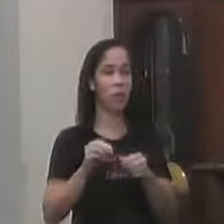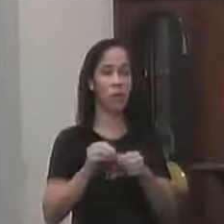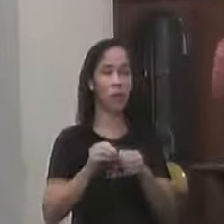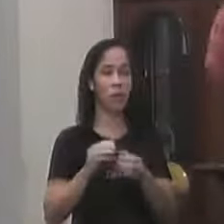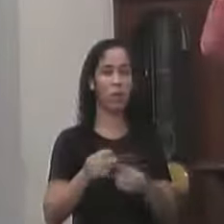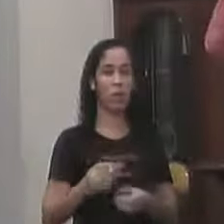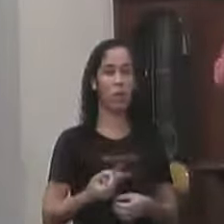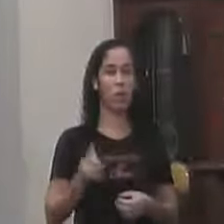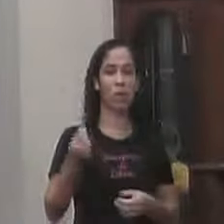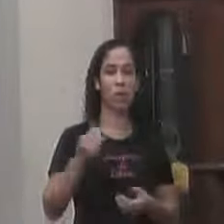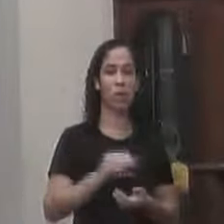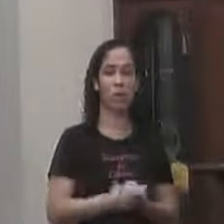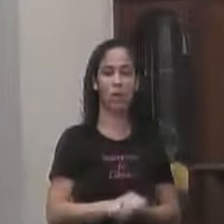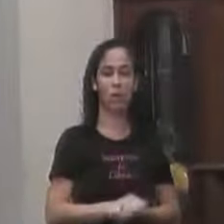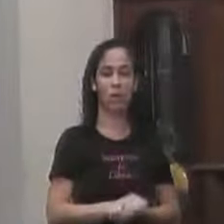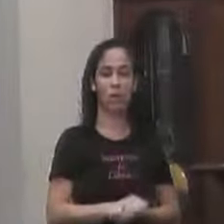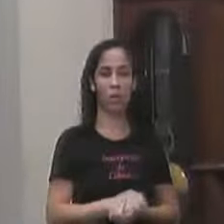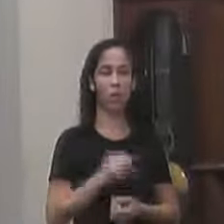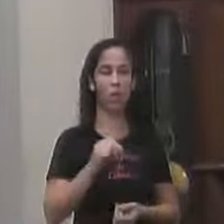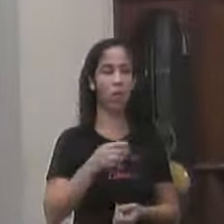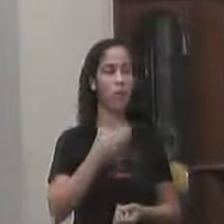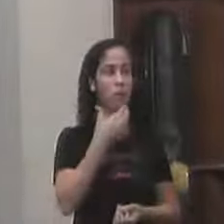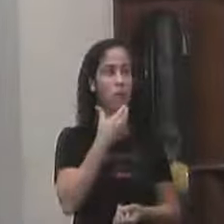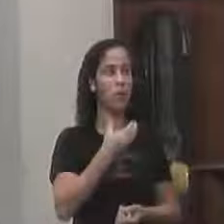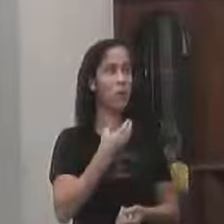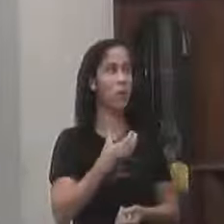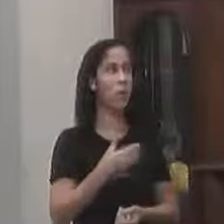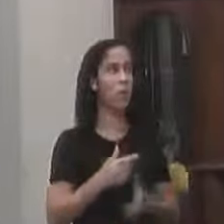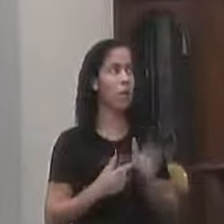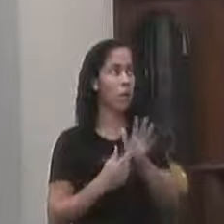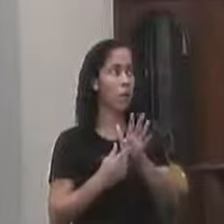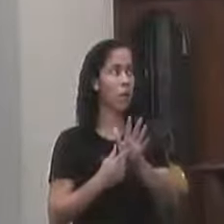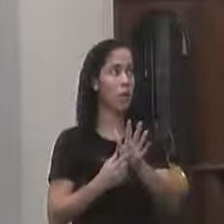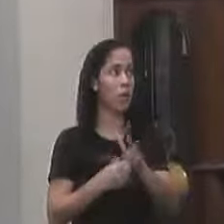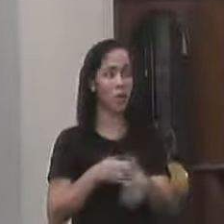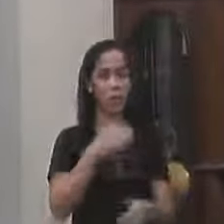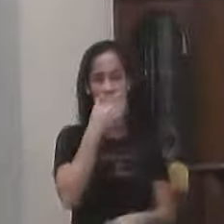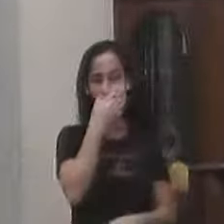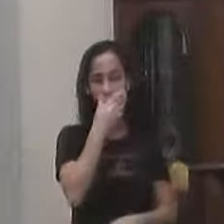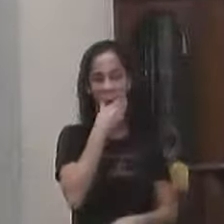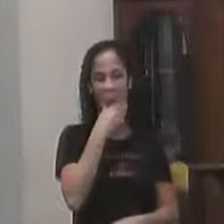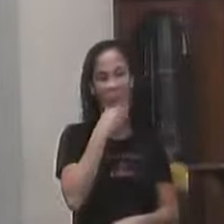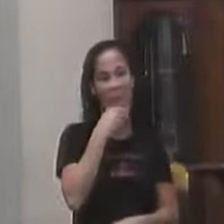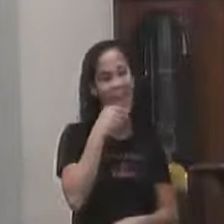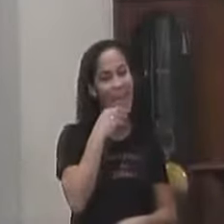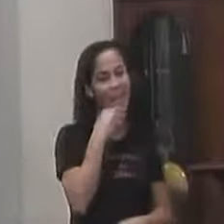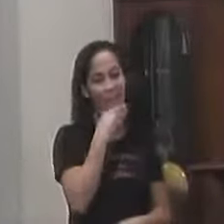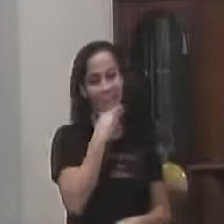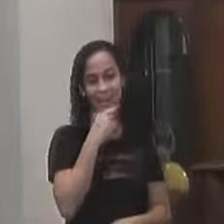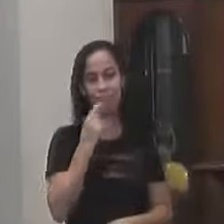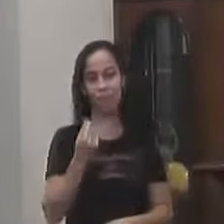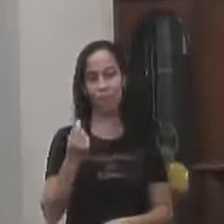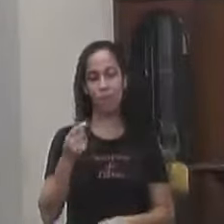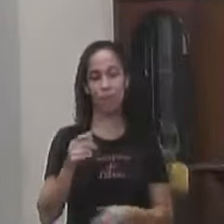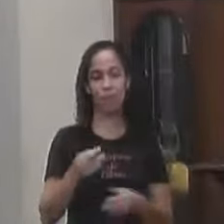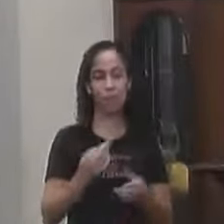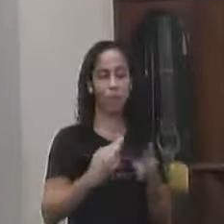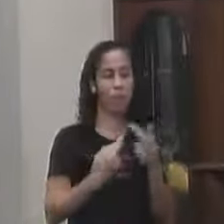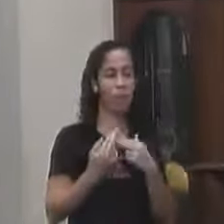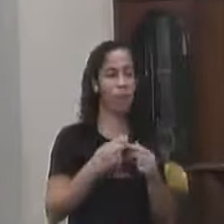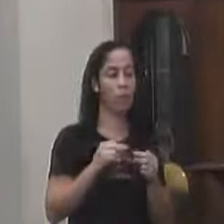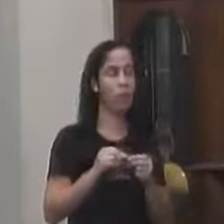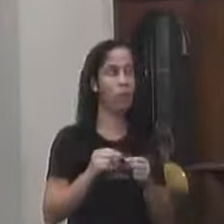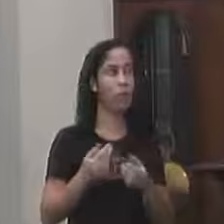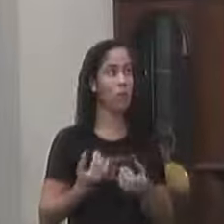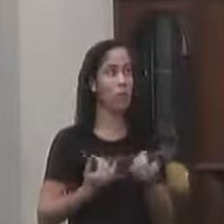Essa arrecadação Que em dezembro Mostrou Não tem Não tem nenhuma Recebida em resposta Ao requerimento